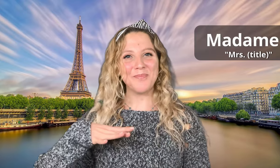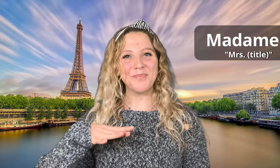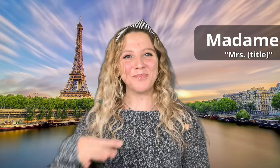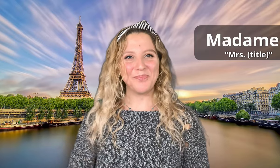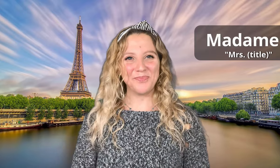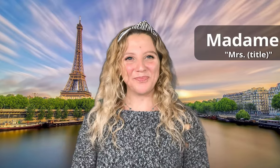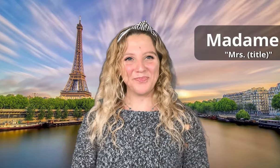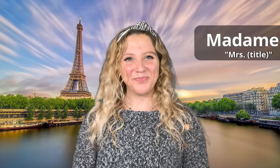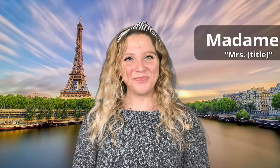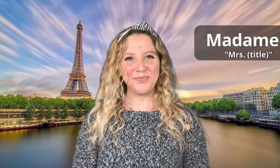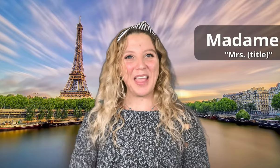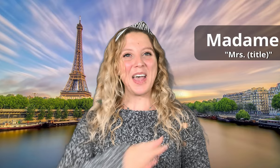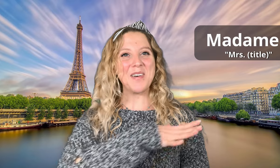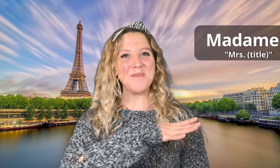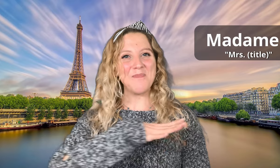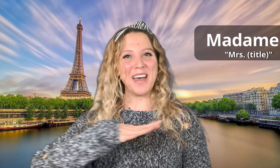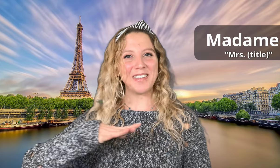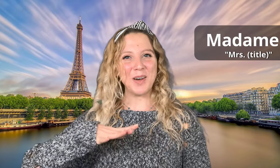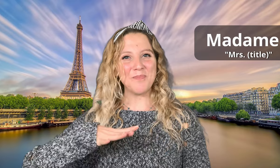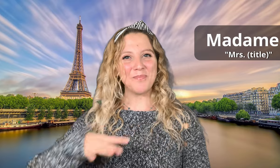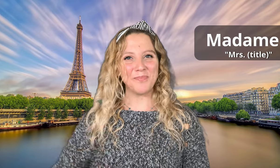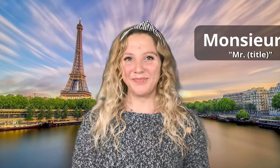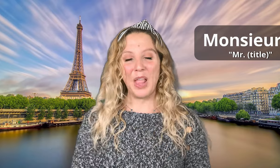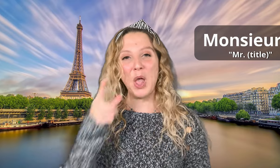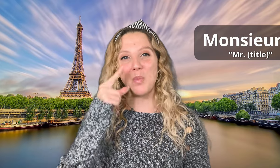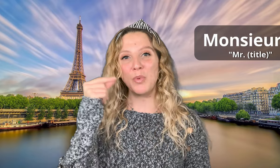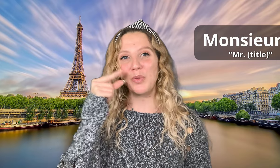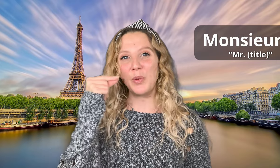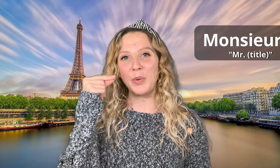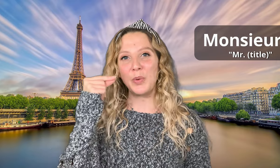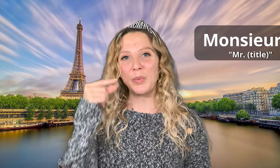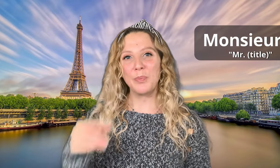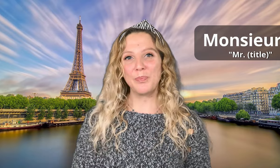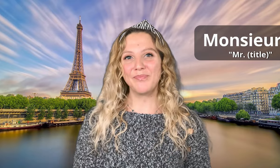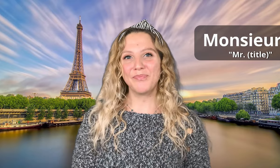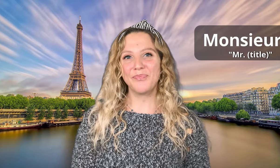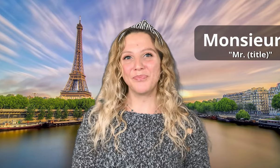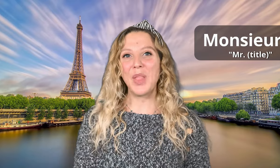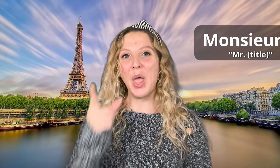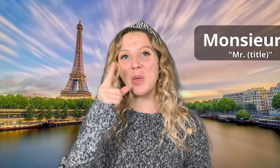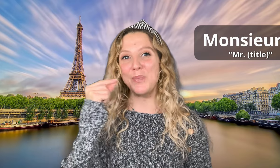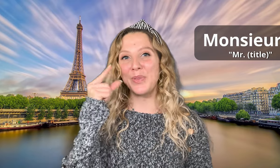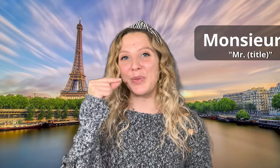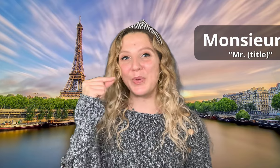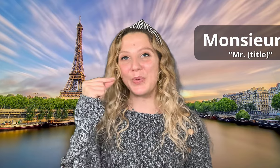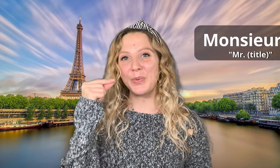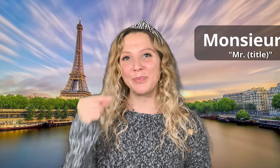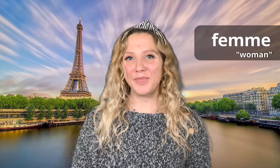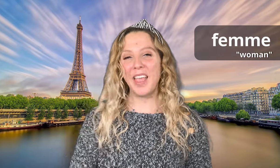Madame Monsieur Monsieur Monsieur